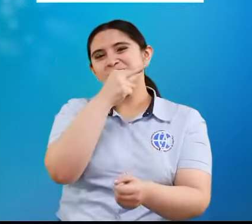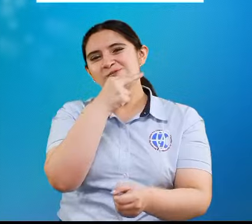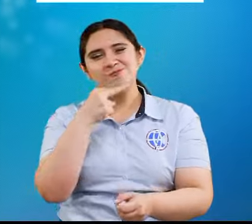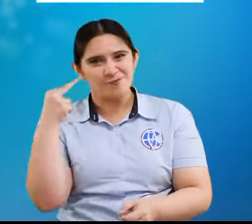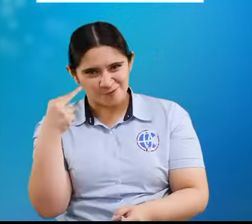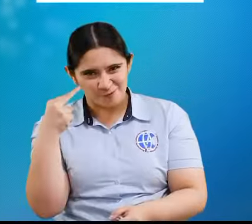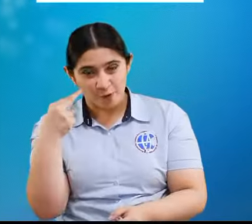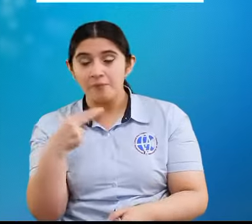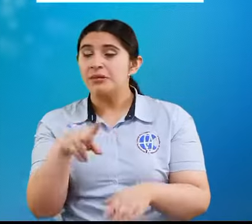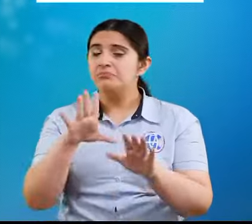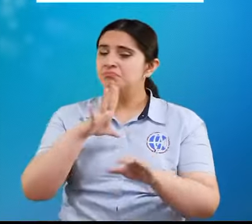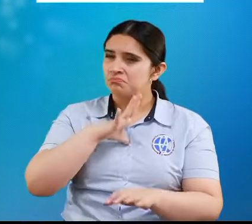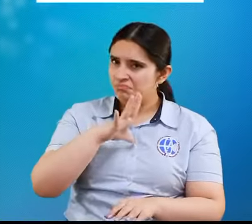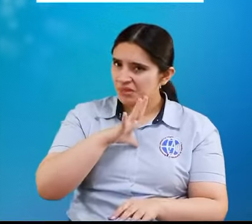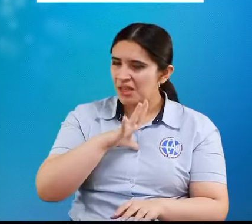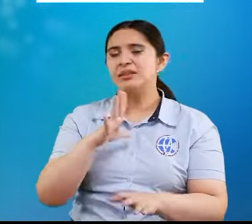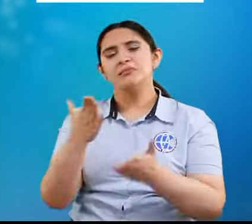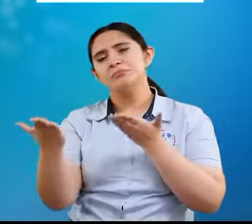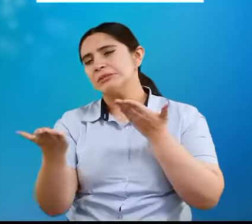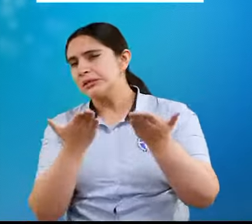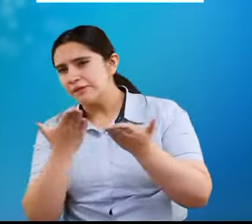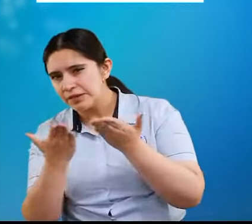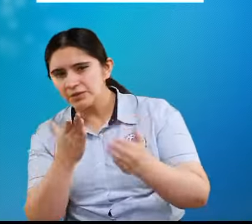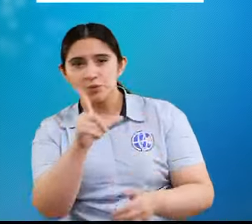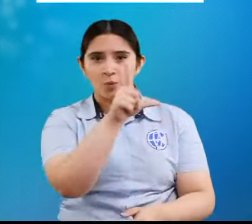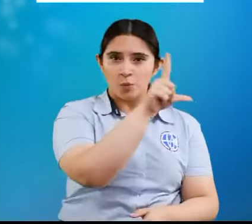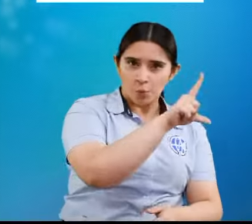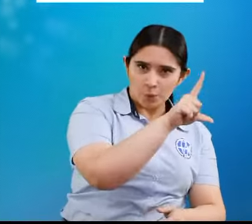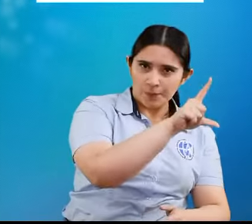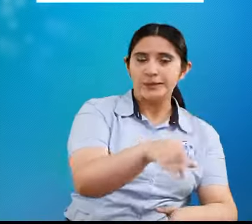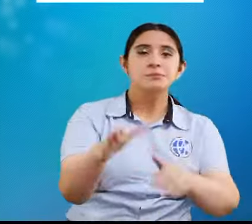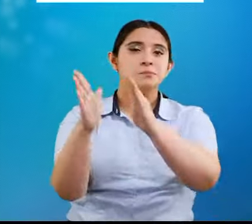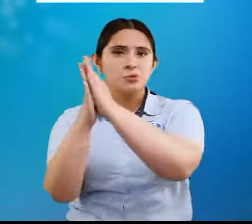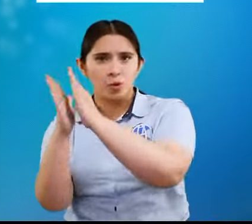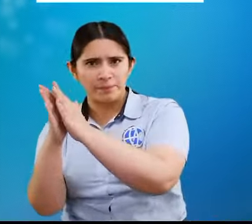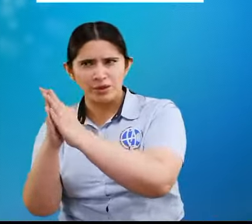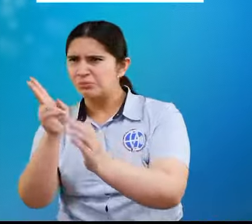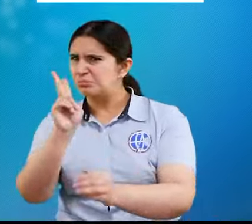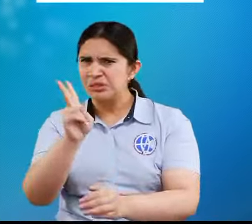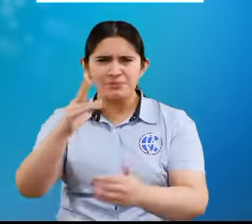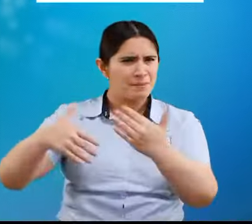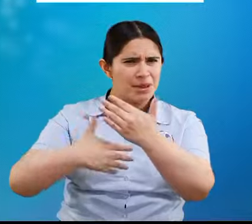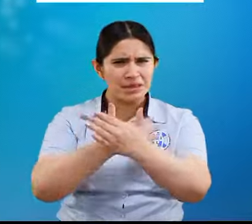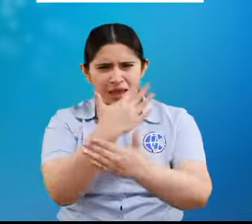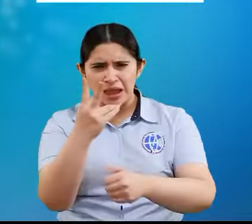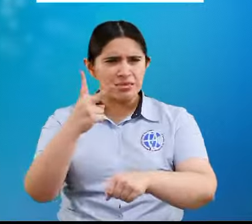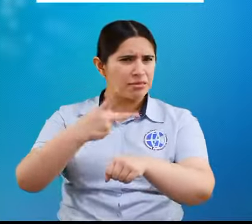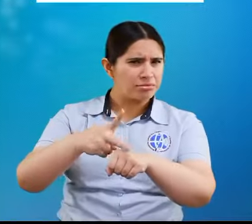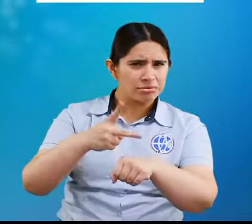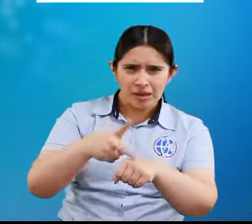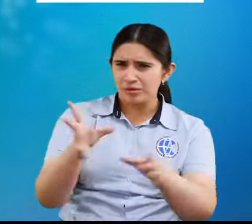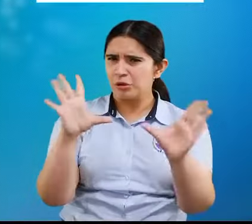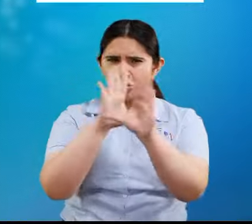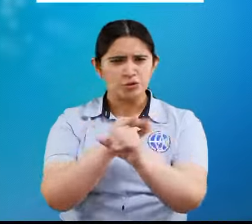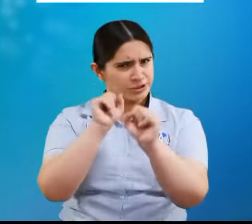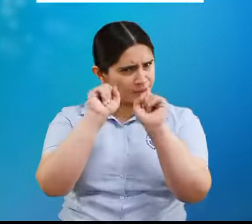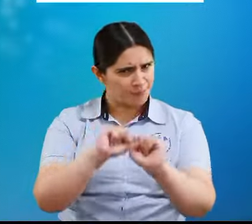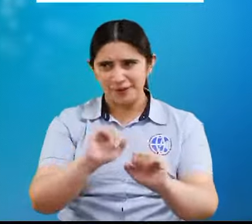Dr. Rodolfo Rubles Valverde cuenta con una atención de emergencia a las 24 horas del día